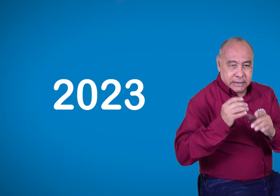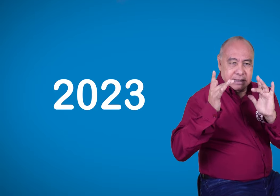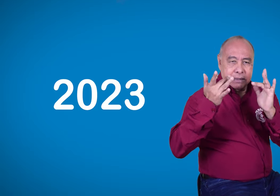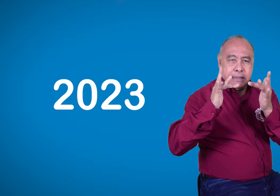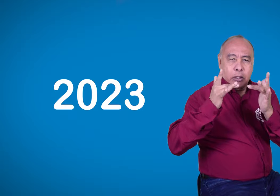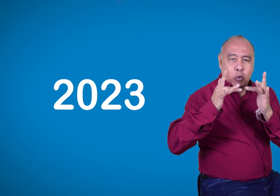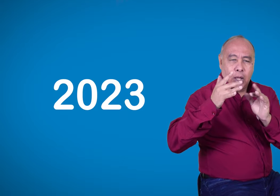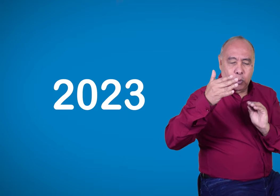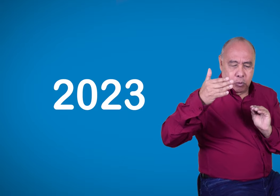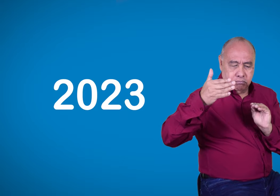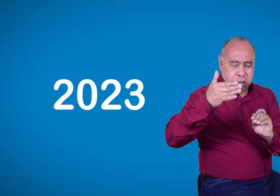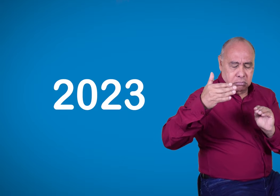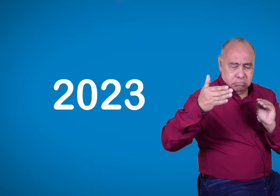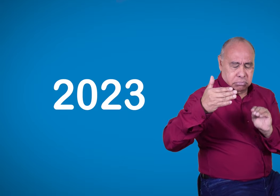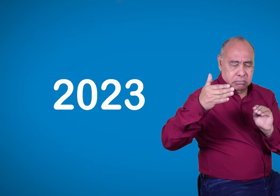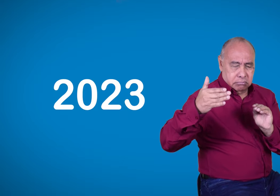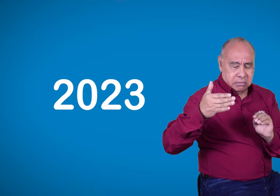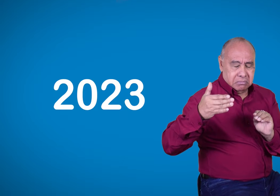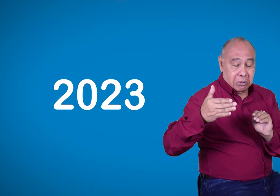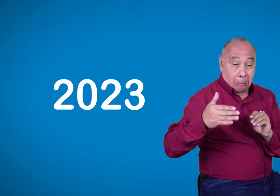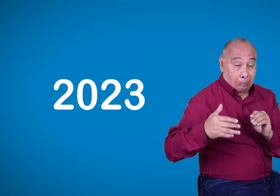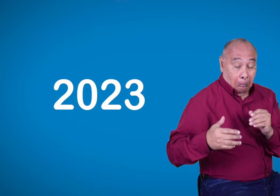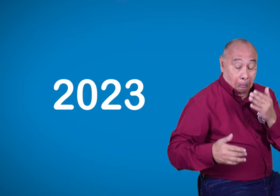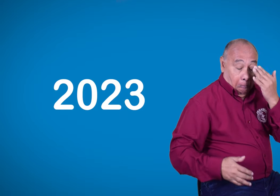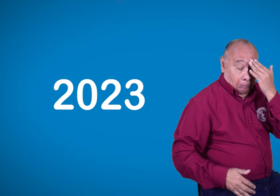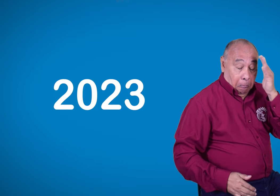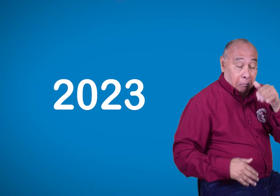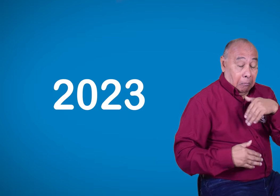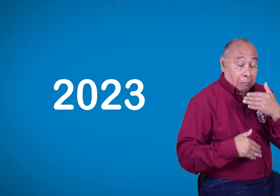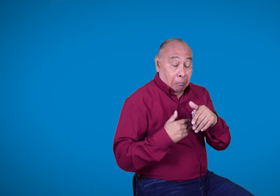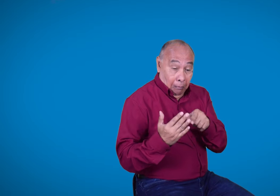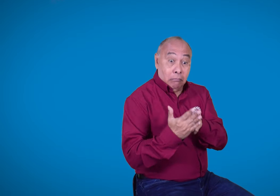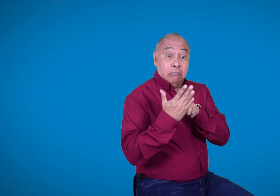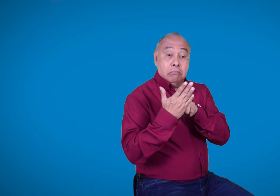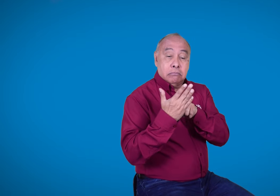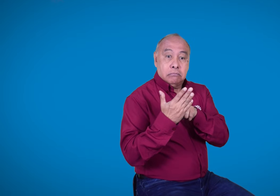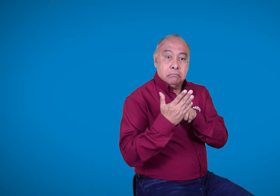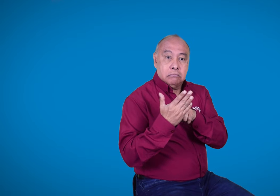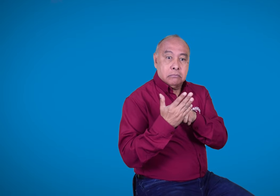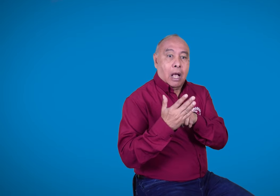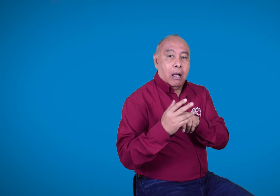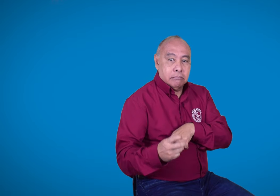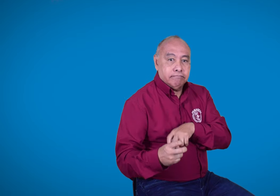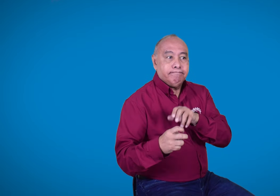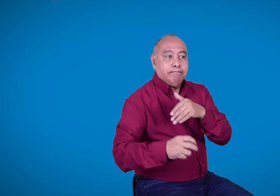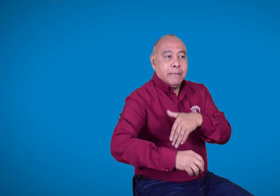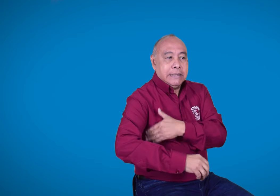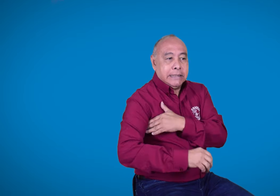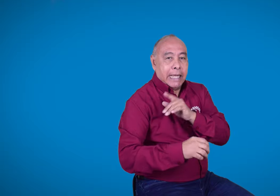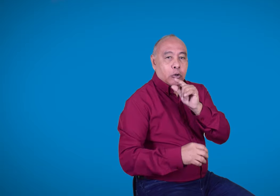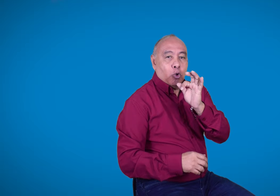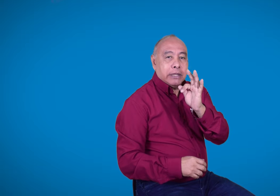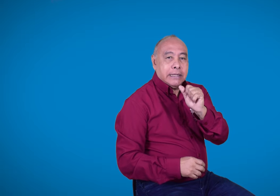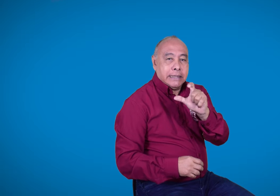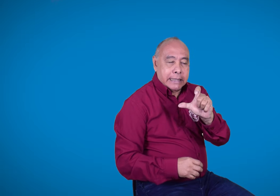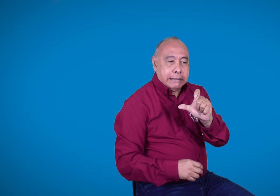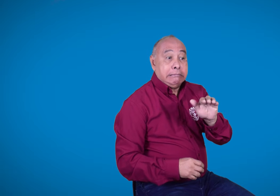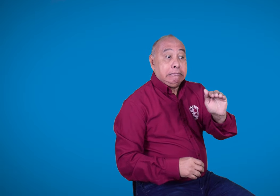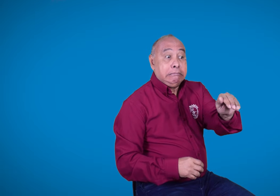Cuando se dieron cuenta de esto, el Ministerio de las TIC les mencionó que el centro de relevo no podía tener la responsabilidad